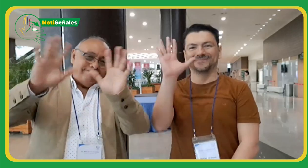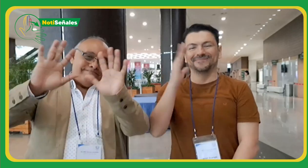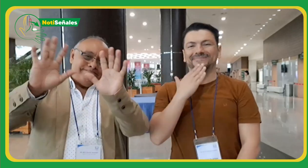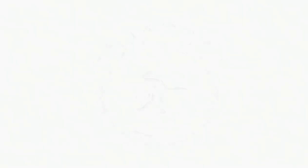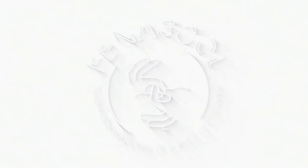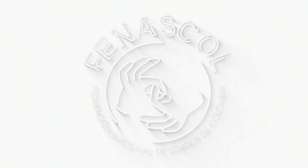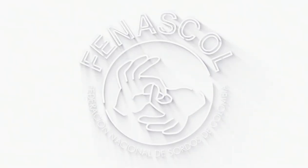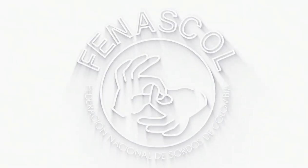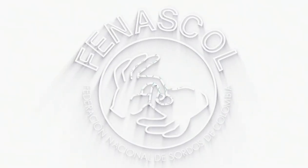hasta luego. Gracias, hasta luego.